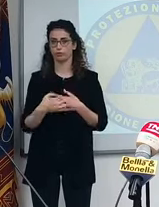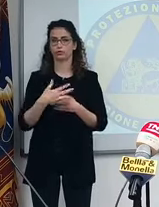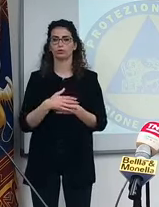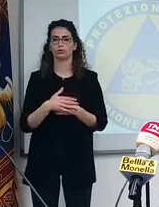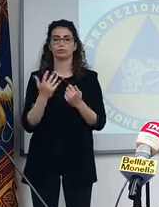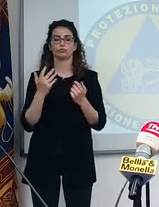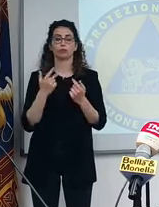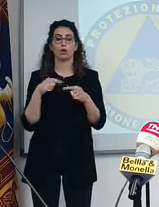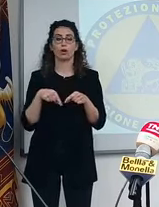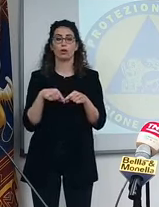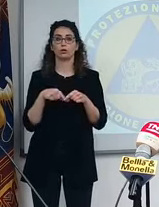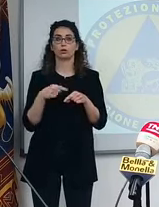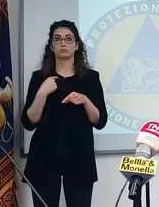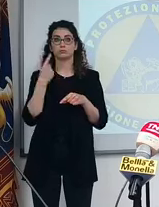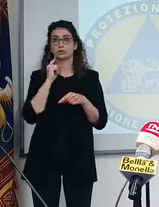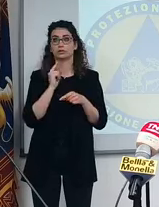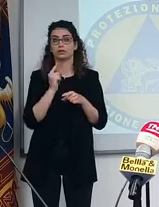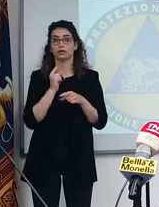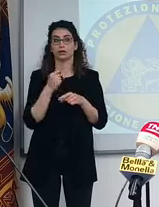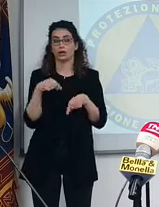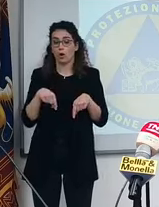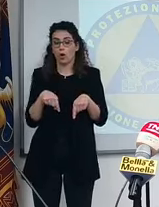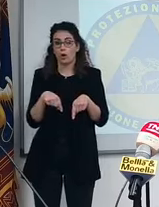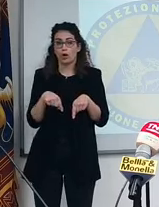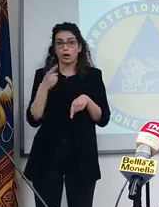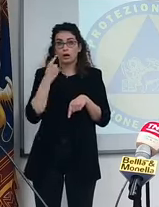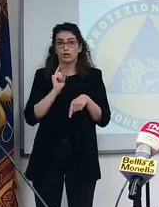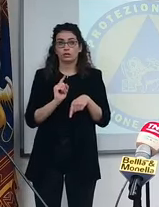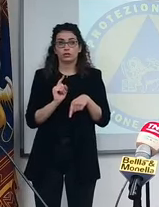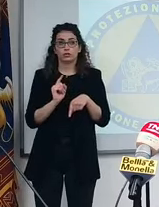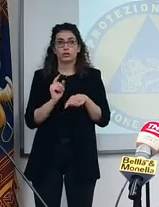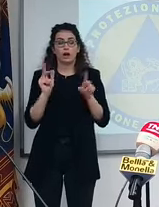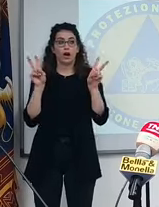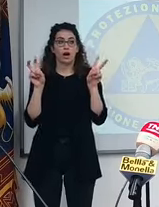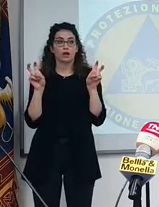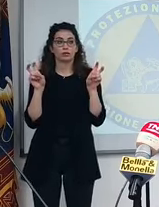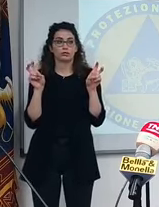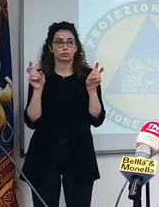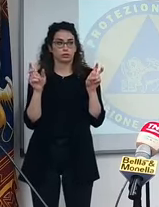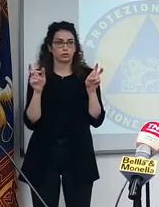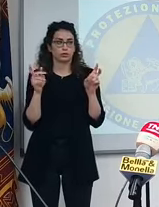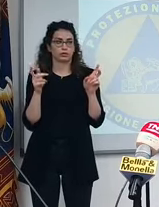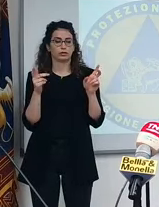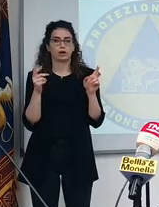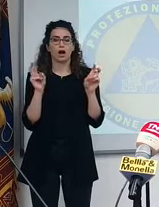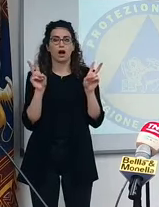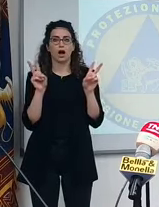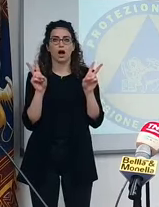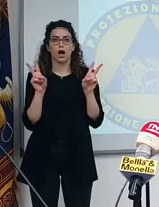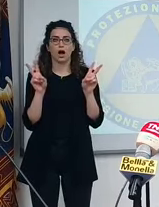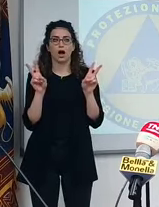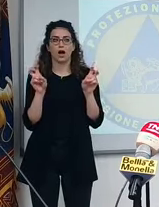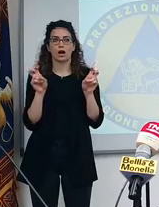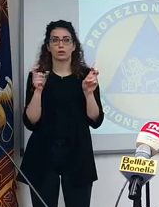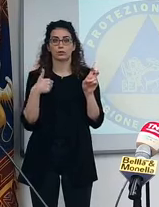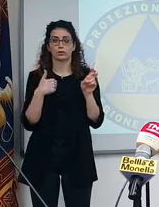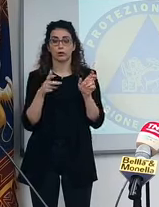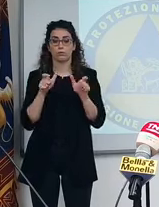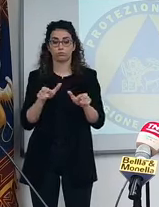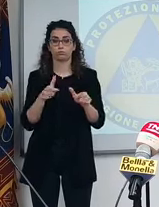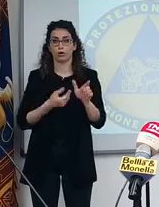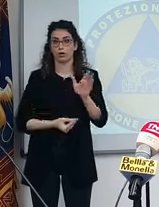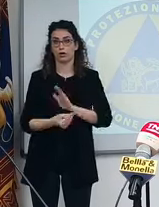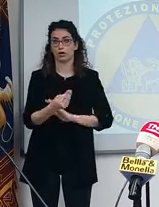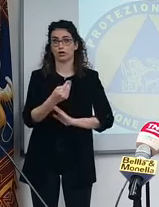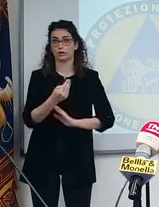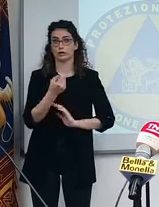è che, non so... Io lo so adesso, se è un tema di blocco... no, certo. Se è un tema di blocco sull'anno di nascita, considerate che